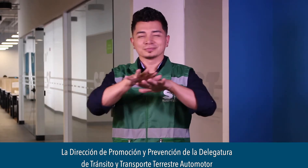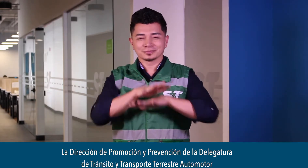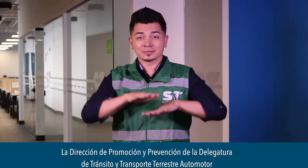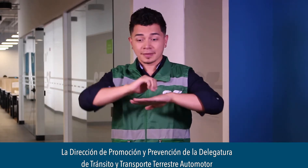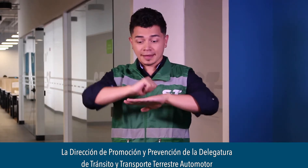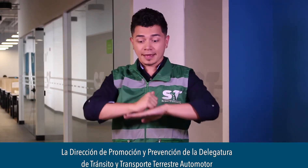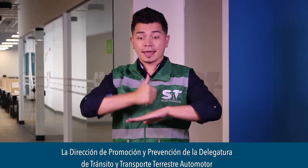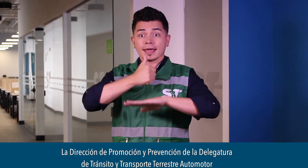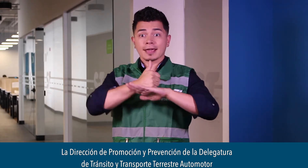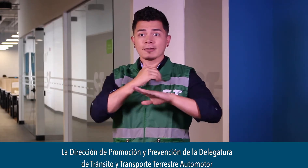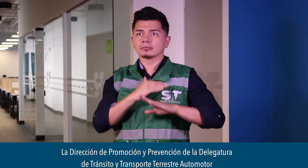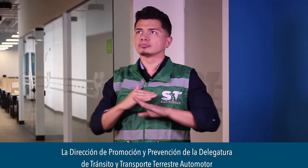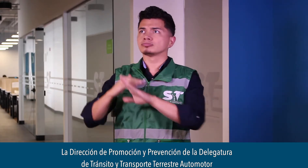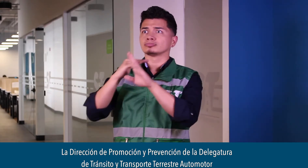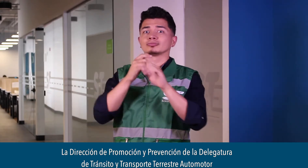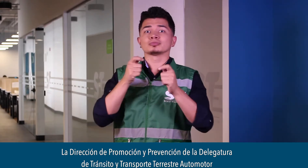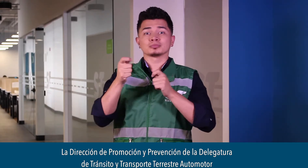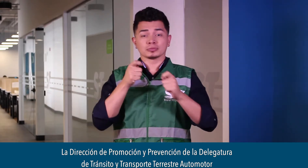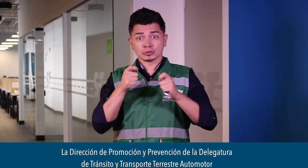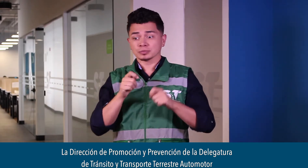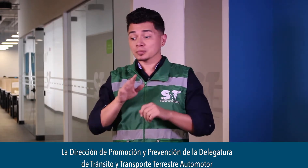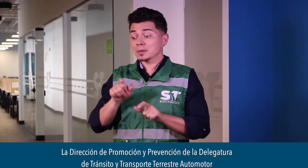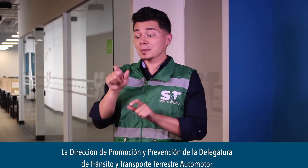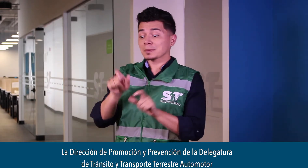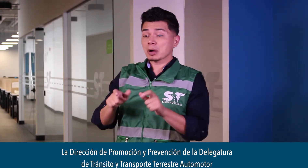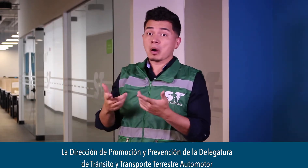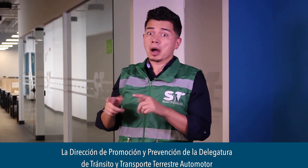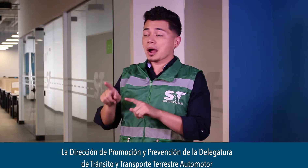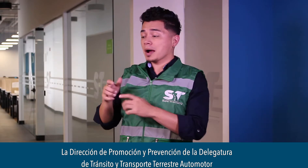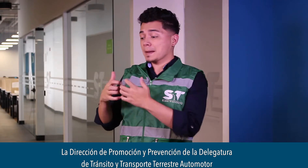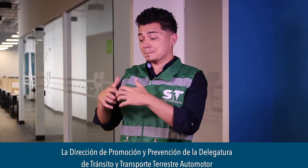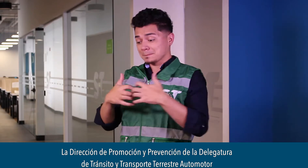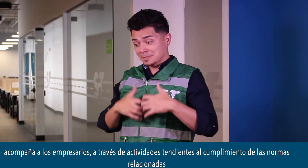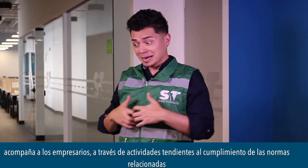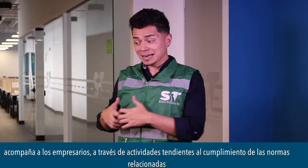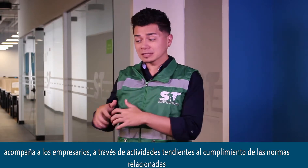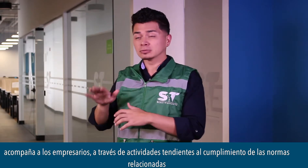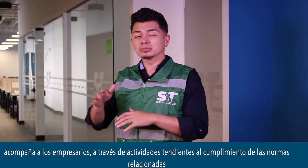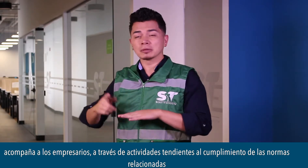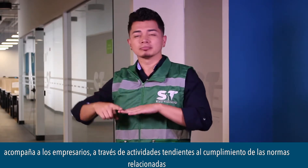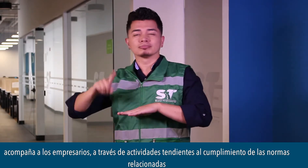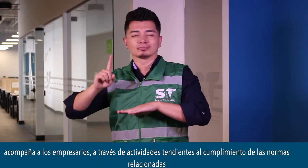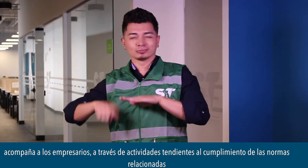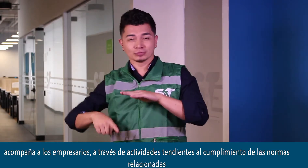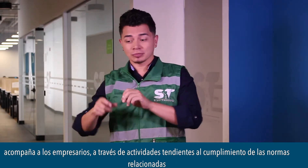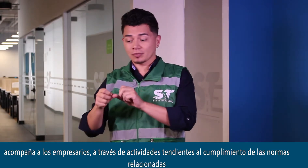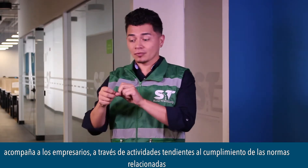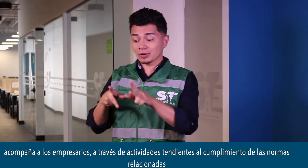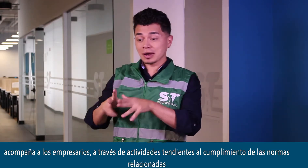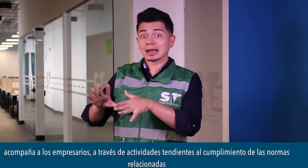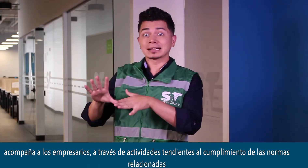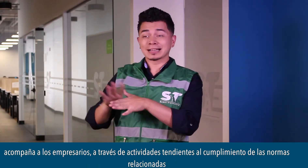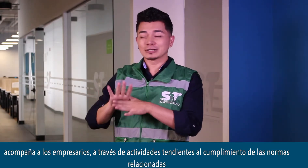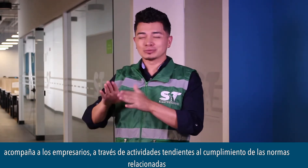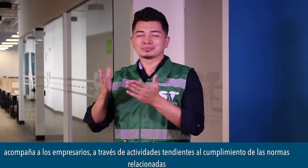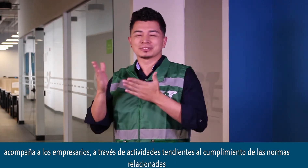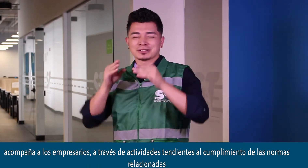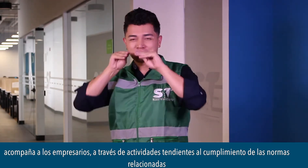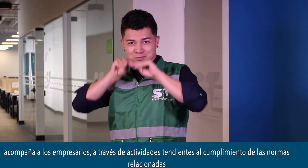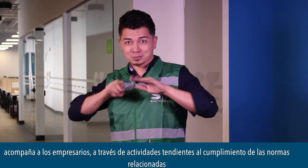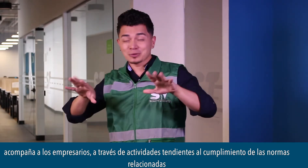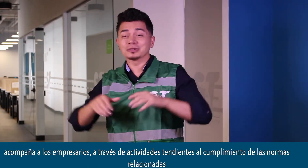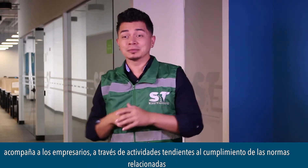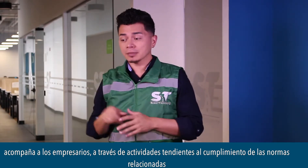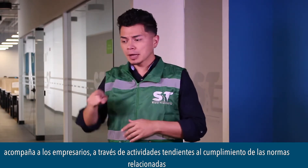Delegatura de Tránsito y Transporte Terrestre Automotor acompaña a los empresarios a través de